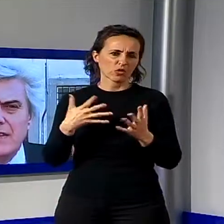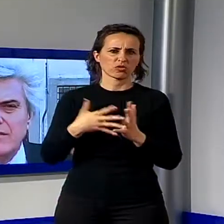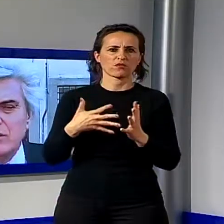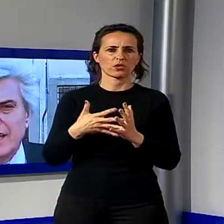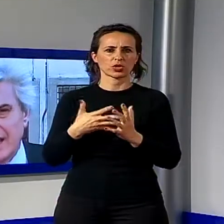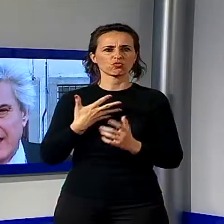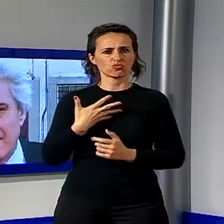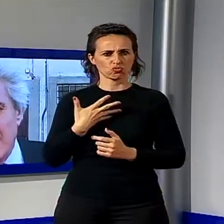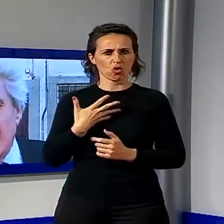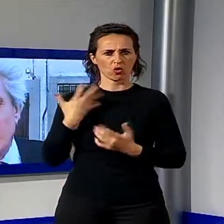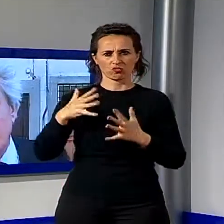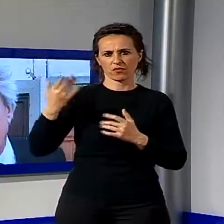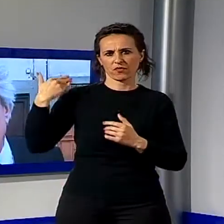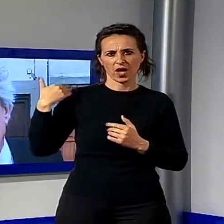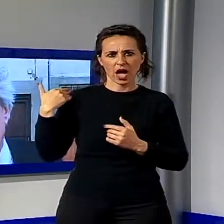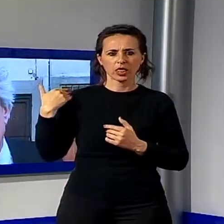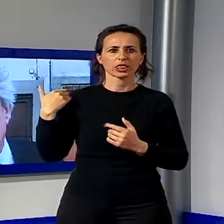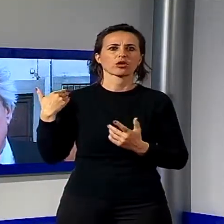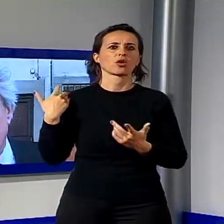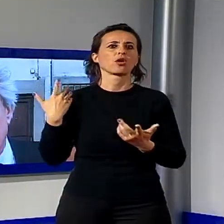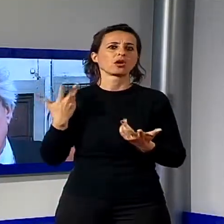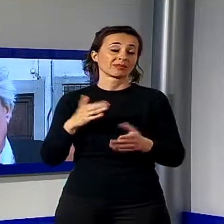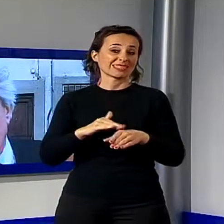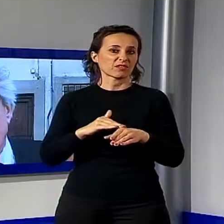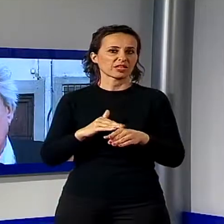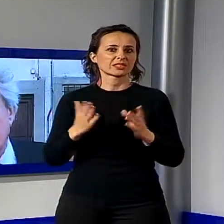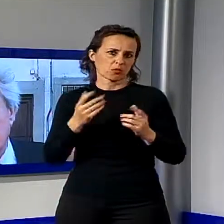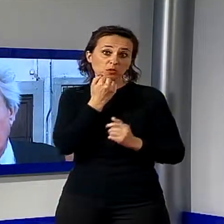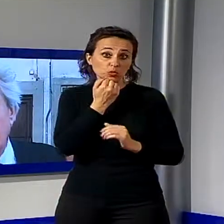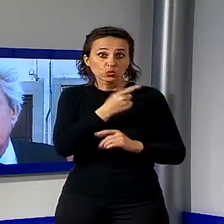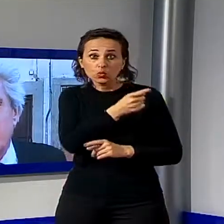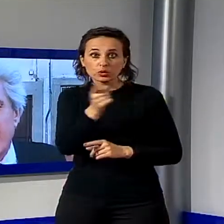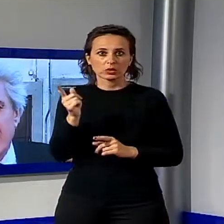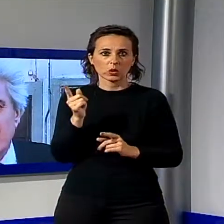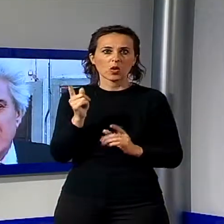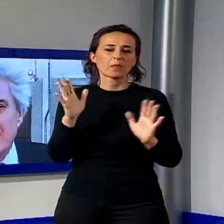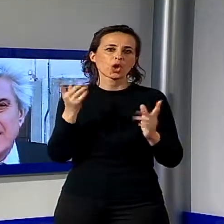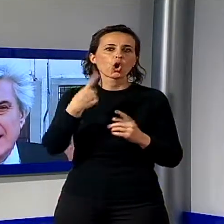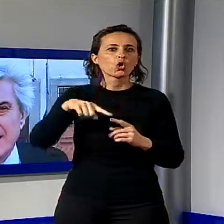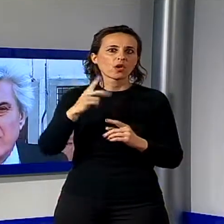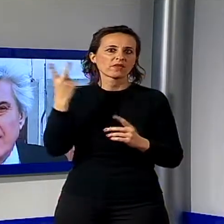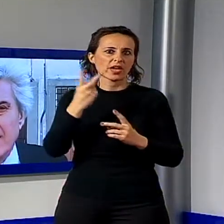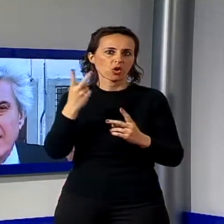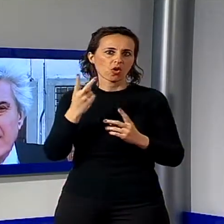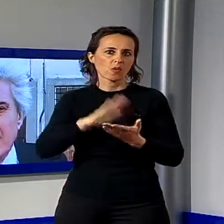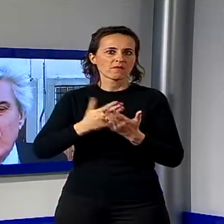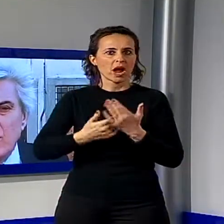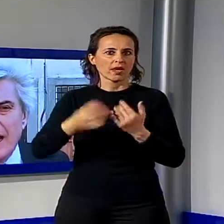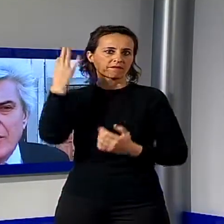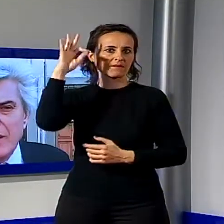difficoltà che a volte emergono nei nostri servizi, ecco, malgrado questo siamo ai vertici della sanità nazionale. Quindi